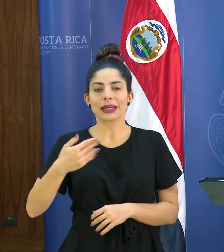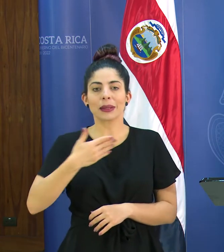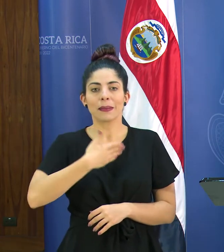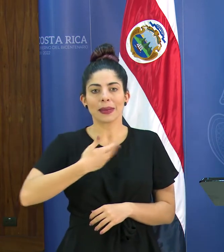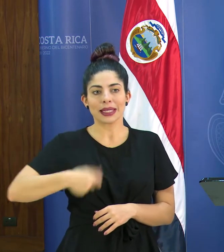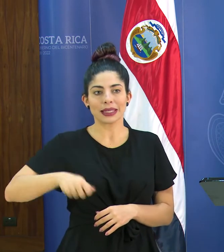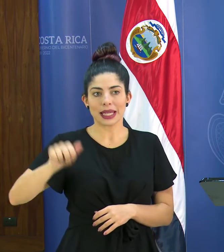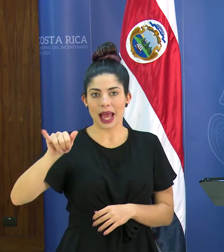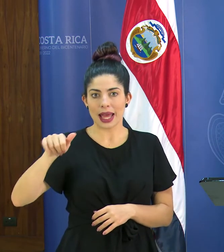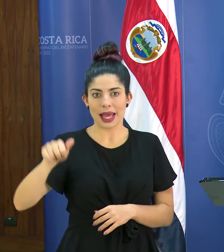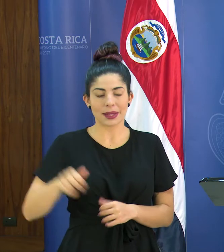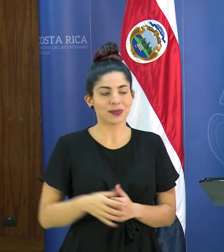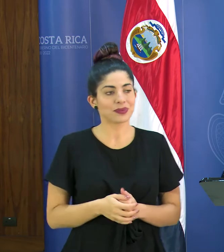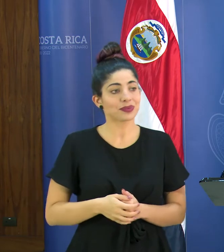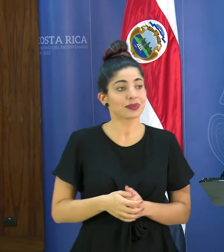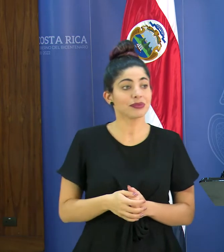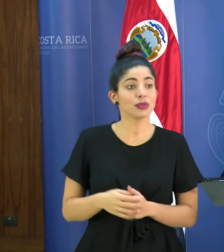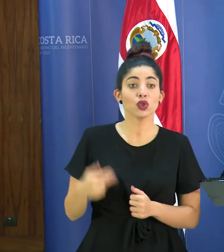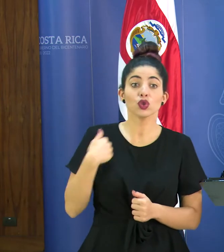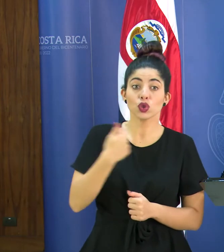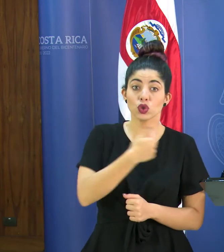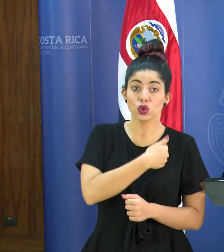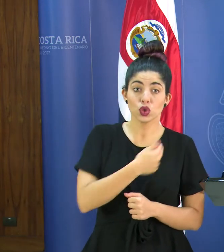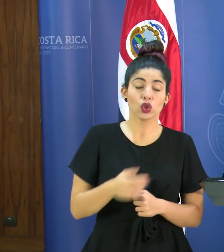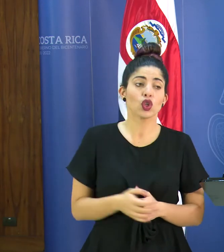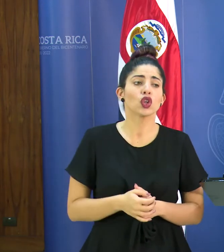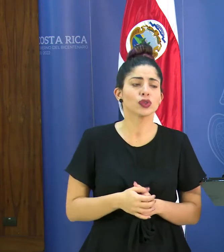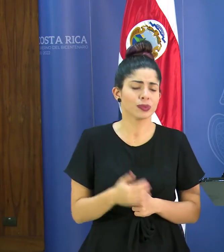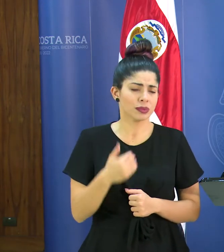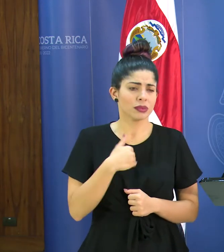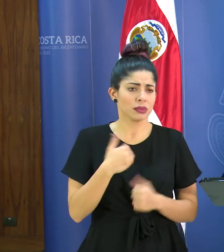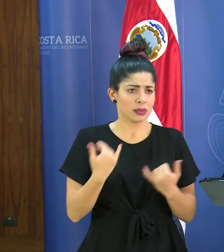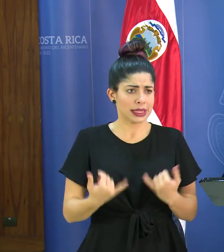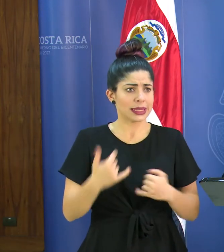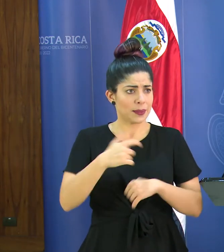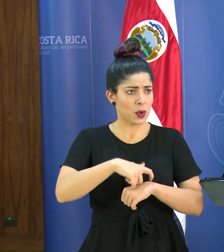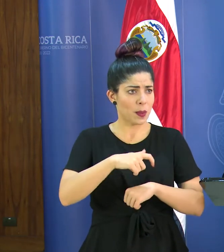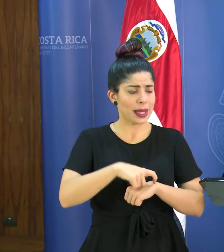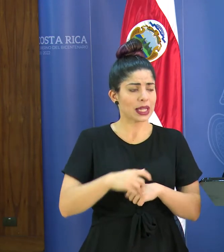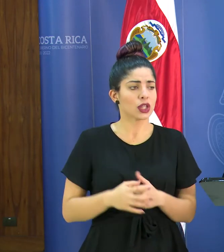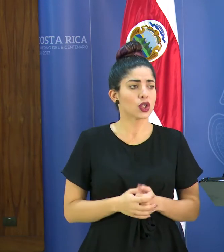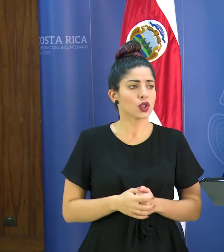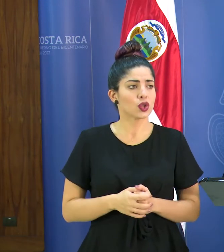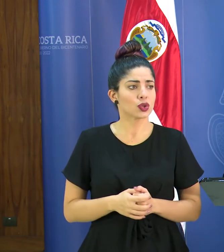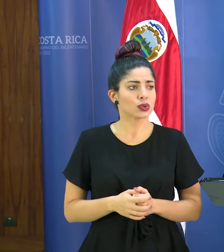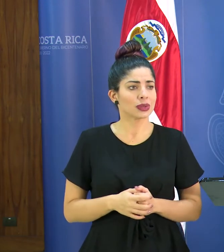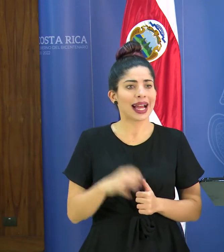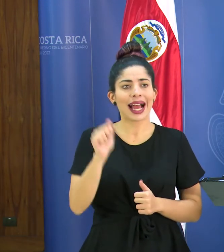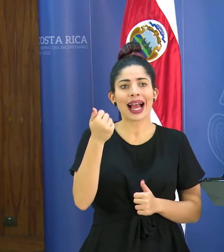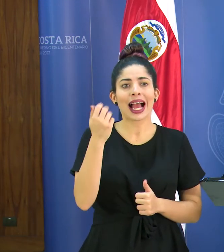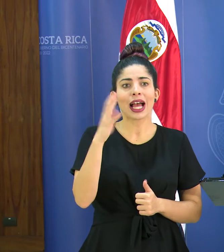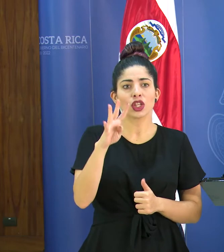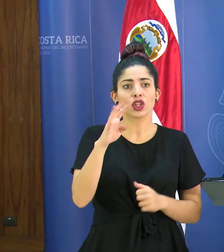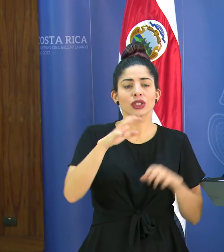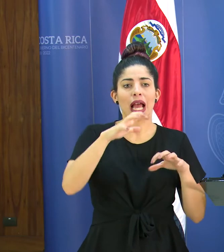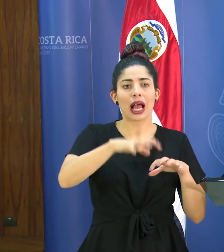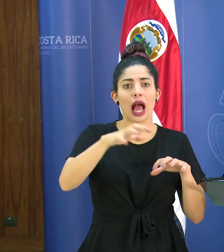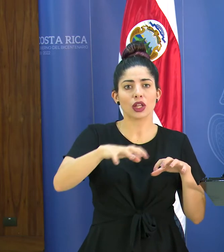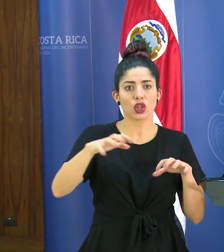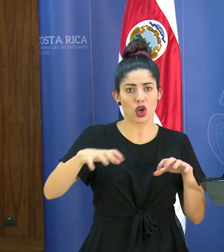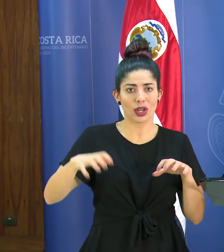del AIA nosotros tenemos en este momento 314 cantones